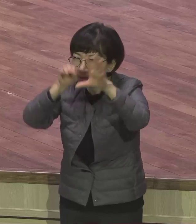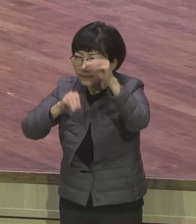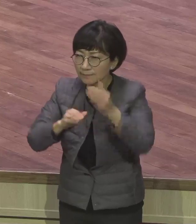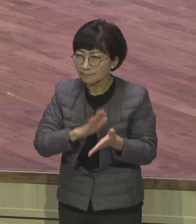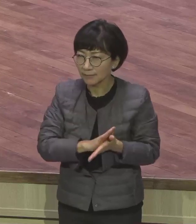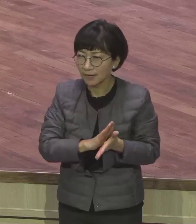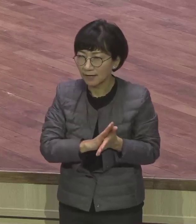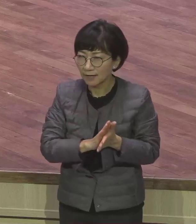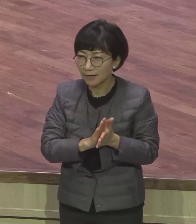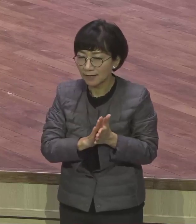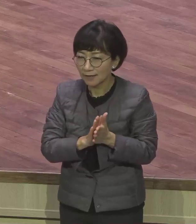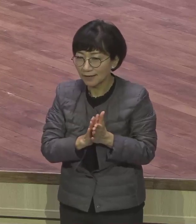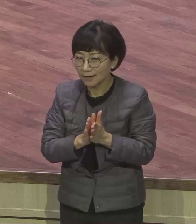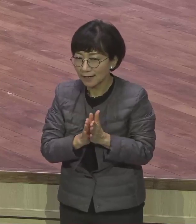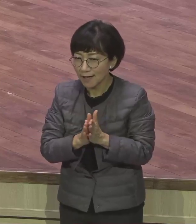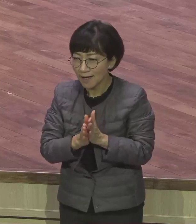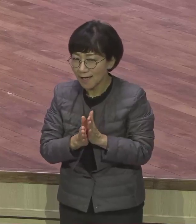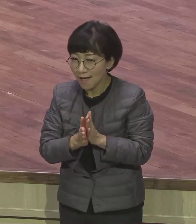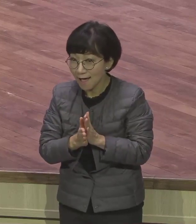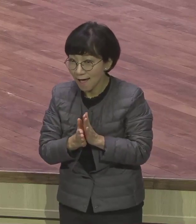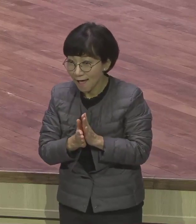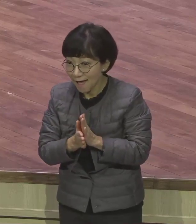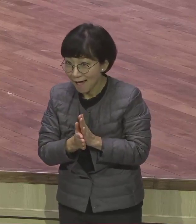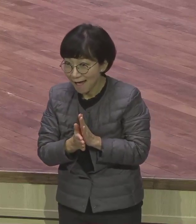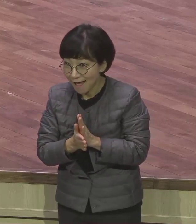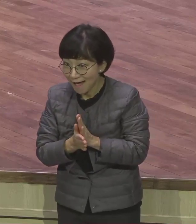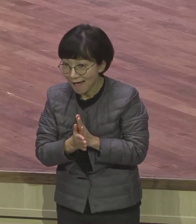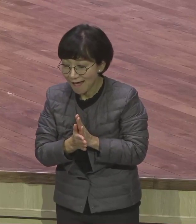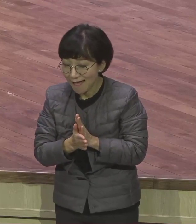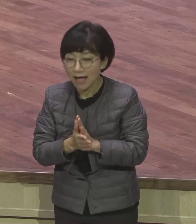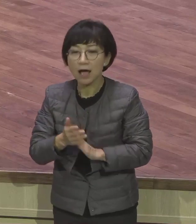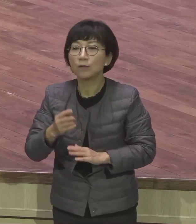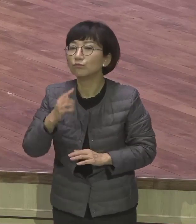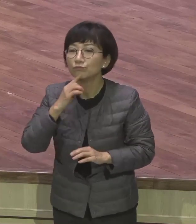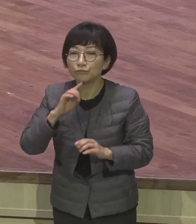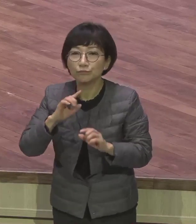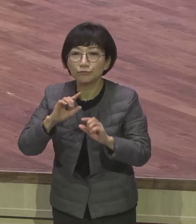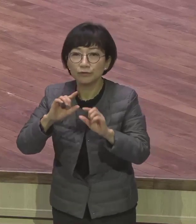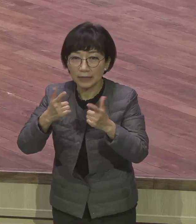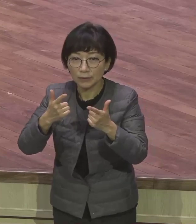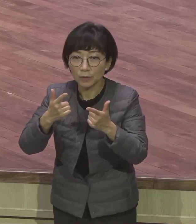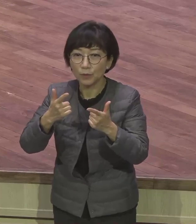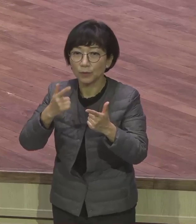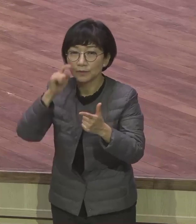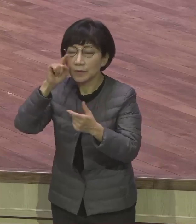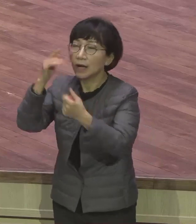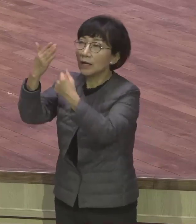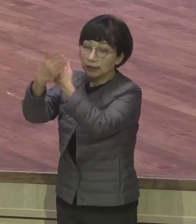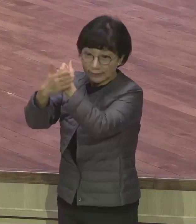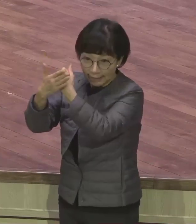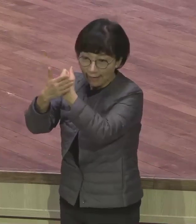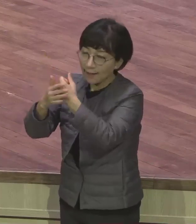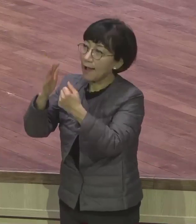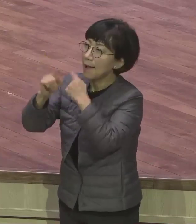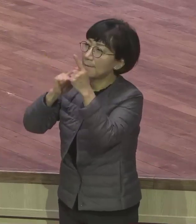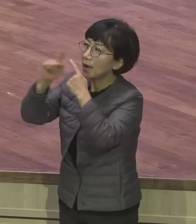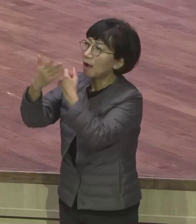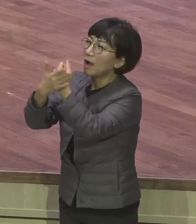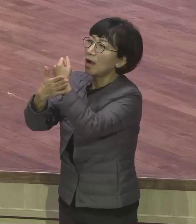천만의 말입니다 은혜를 받는 것에서 아 은혜 받았다 말씀에 은혜 받았다 너무 좋다